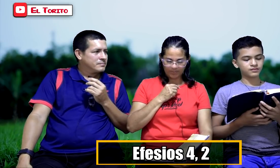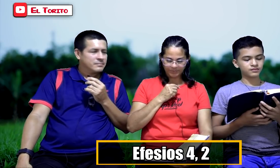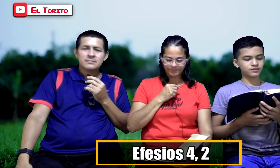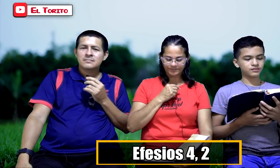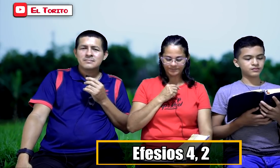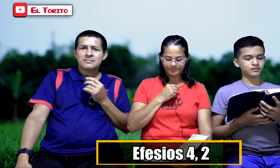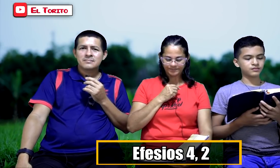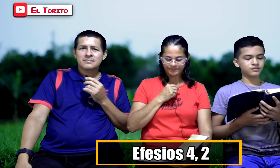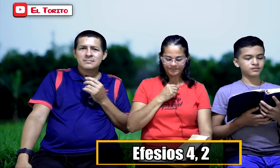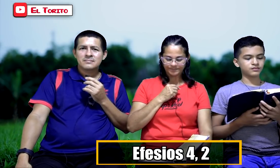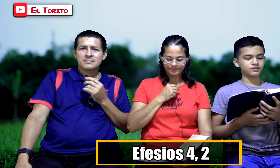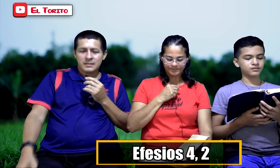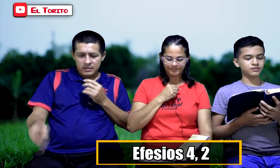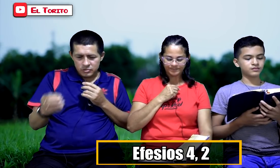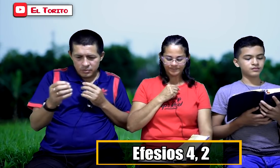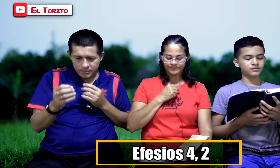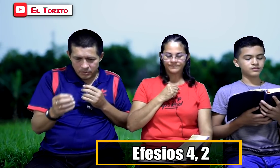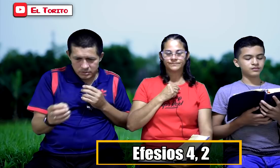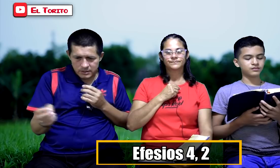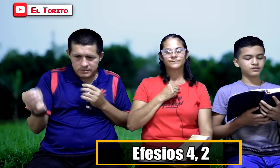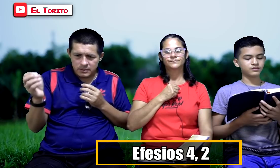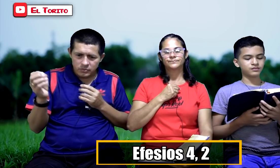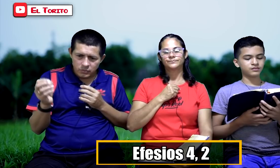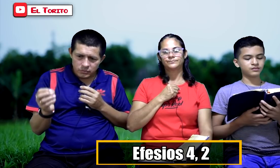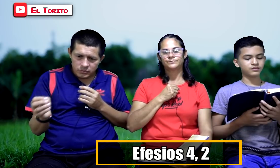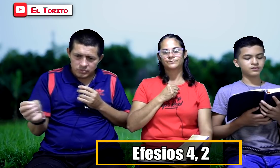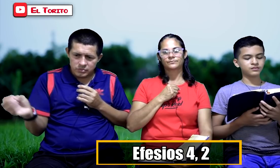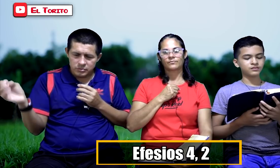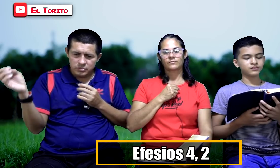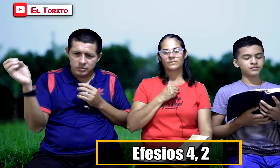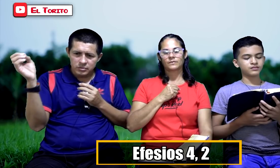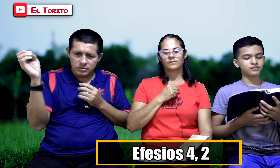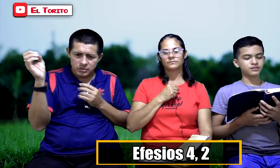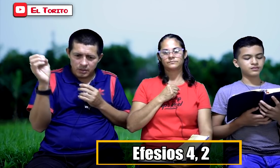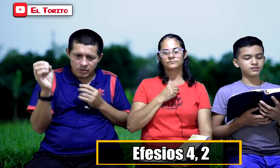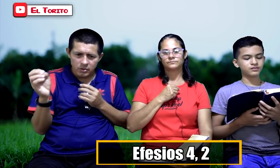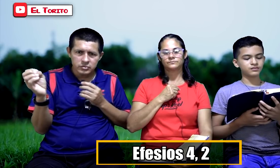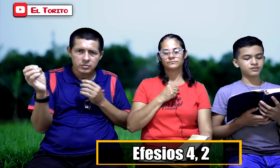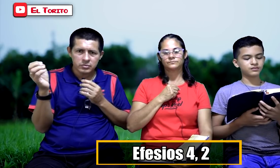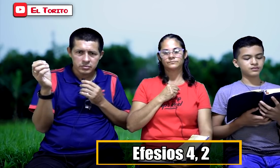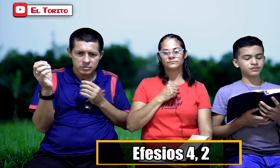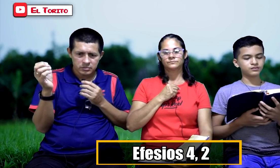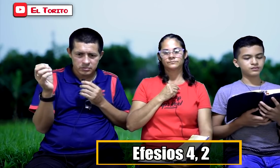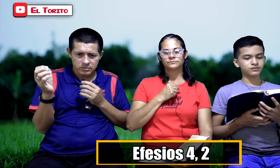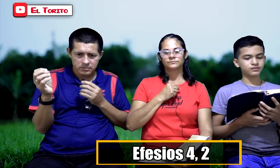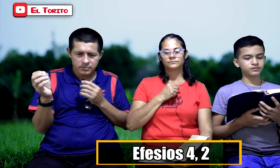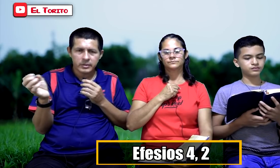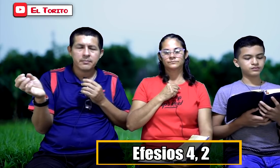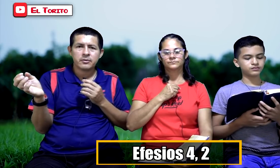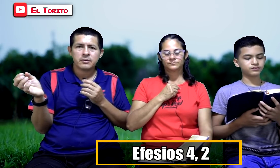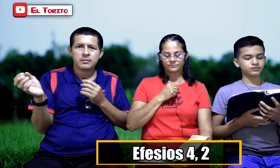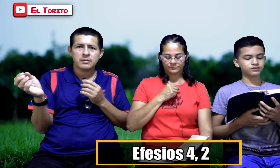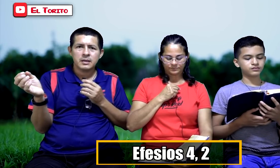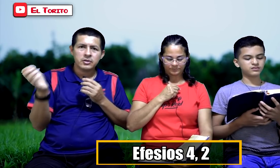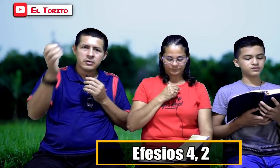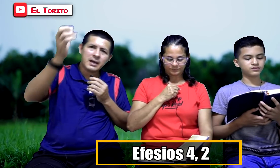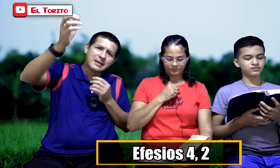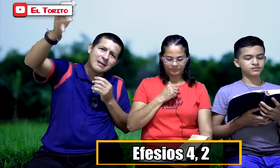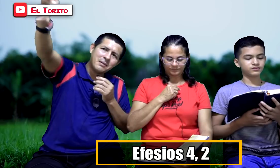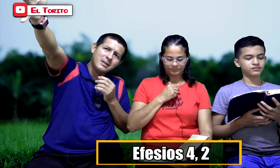amor. Y sopórtense unos a otros por amor. No, que aquel me